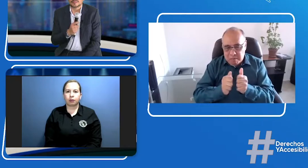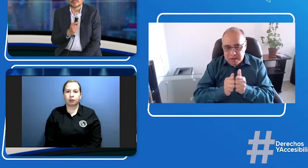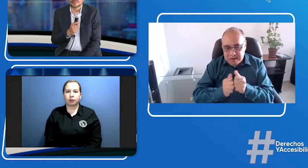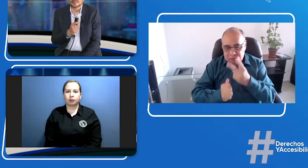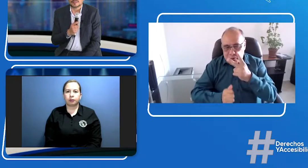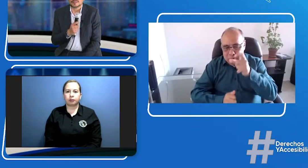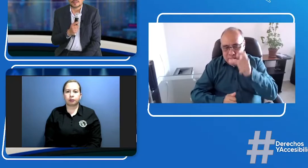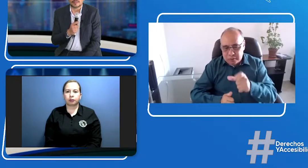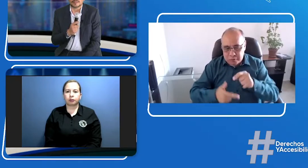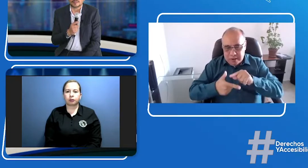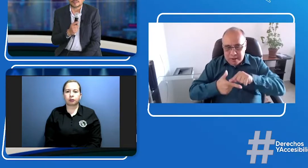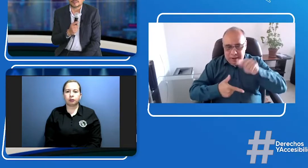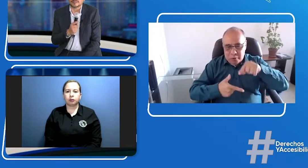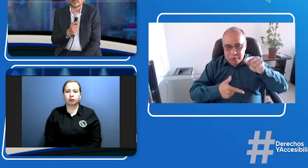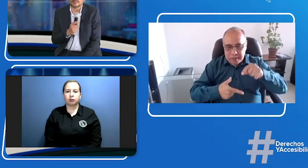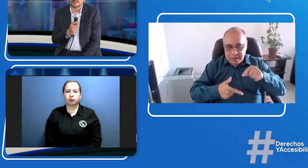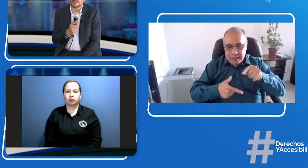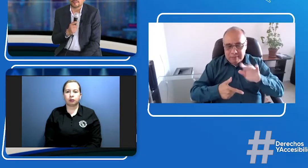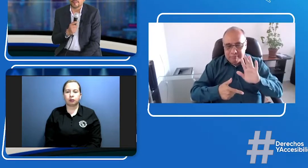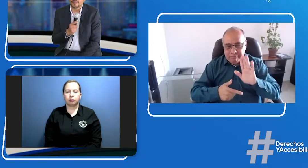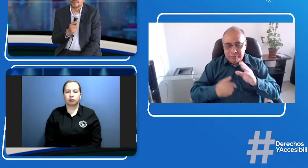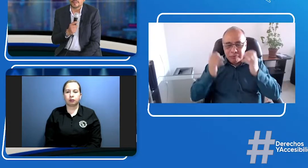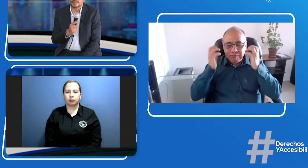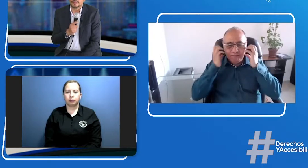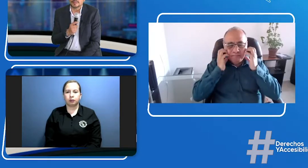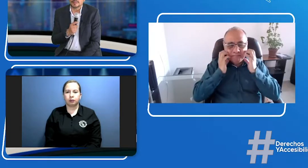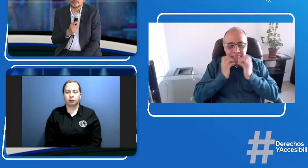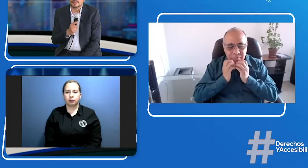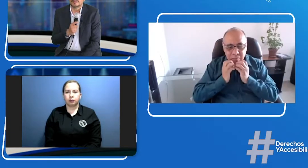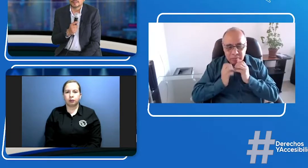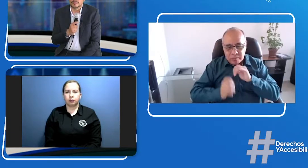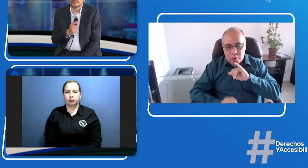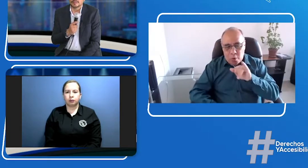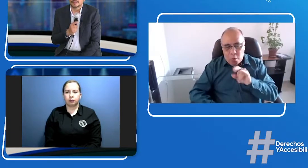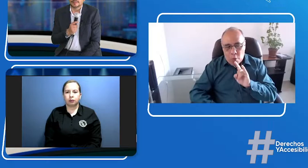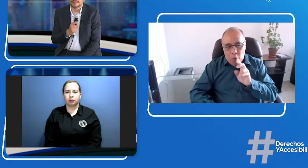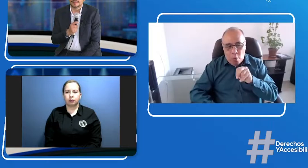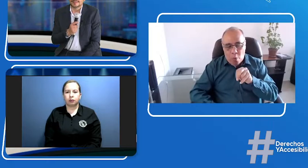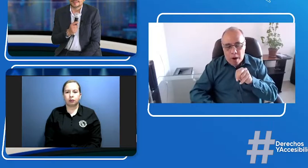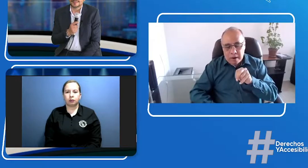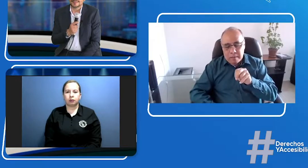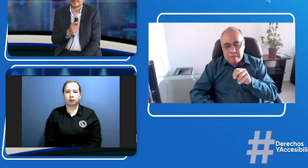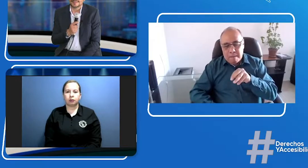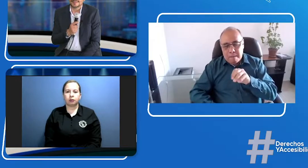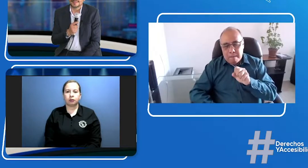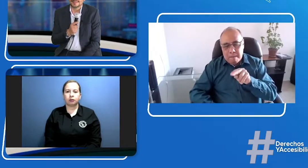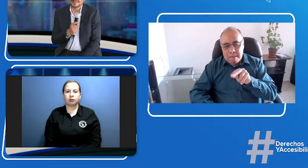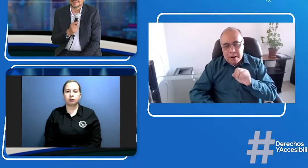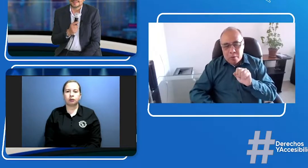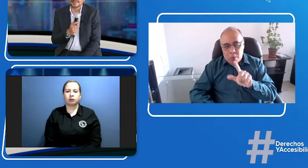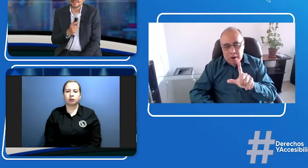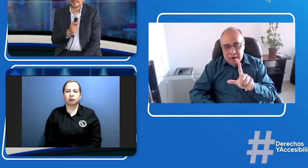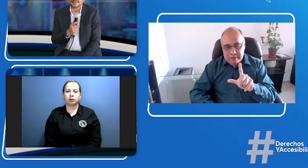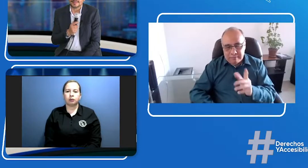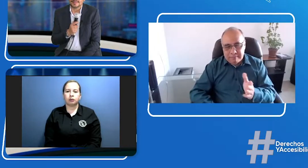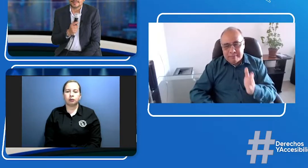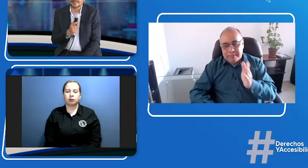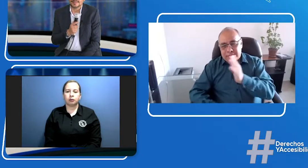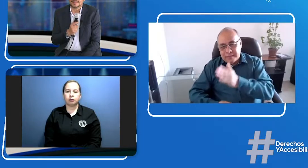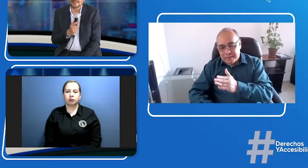pues para presentar a nuestros dos invitados, invitadas más de Econometría. Tenemos con nosotros a Juan Manuel